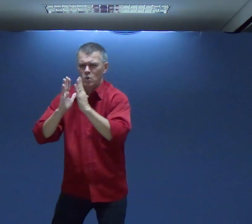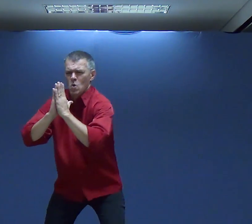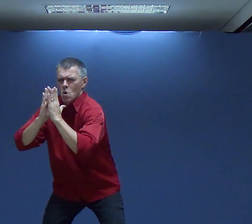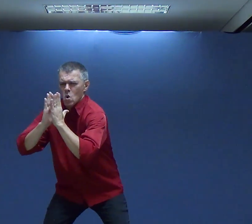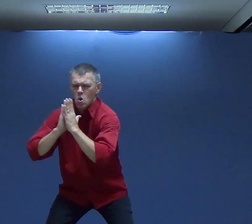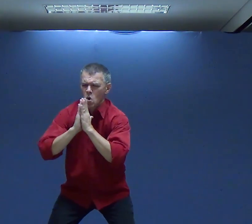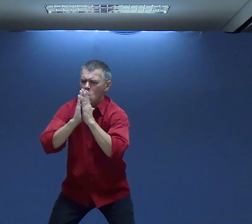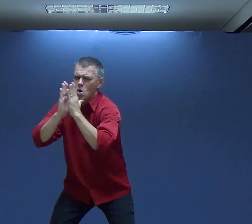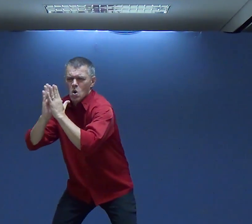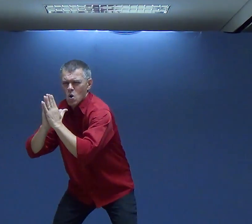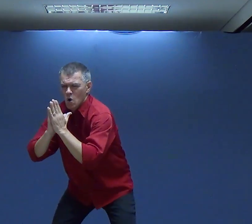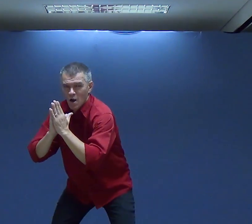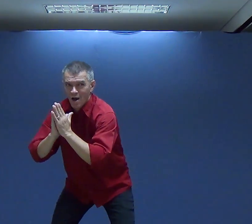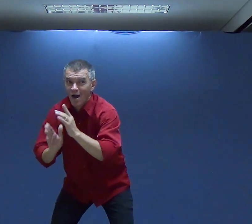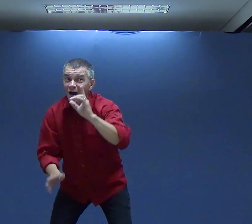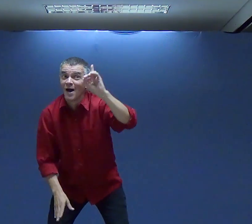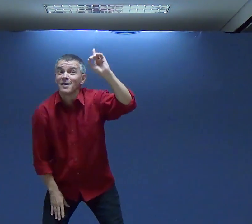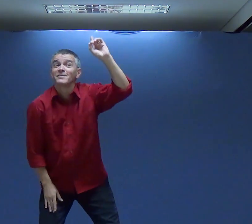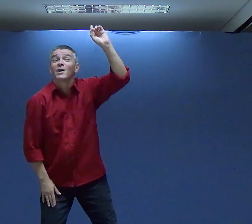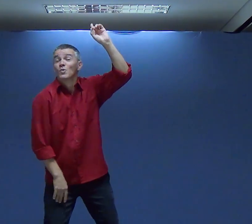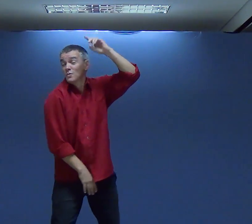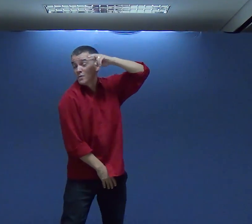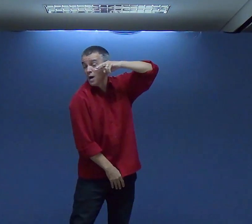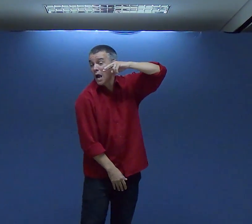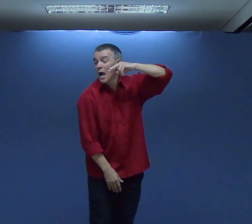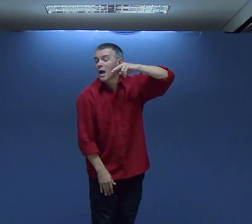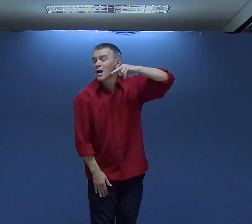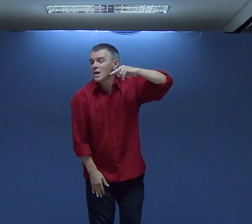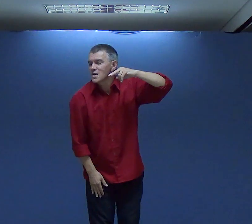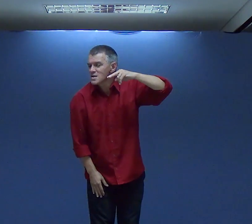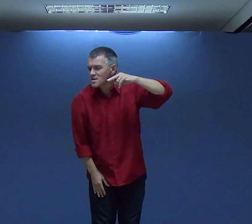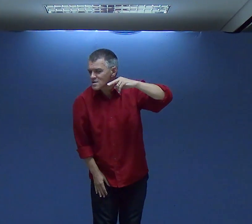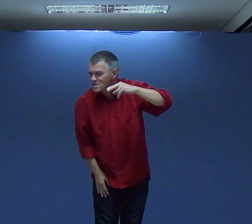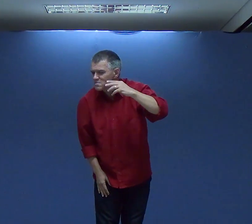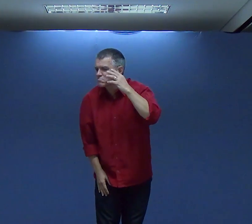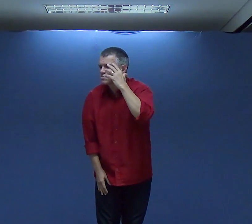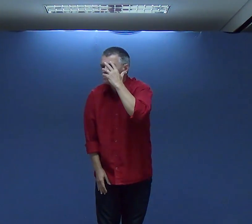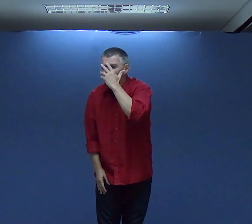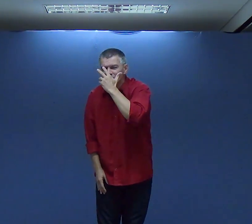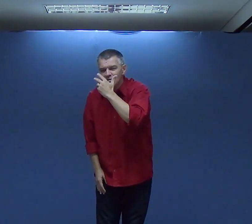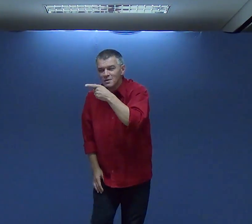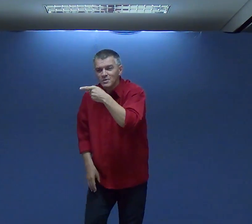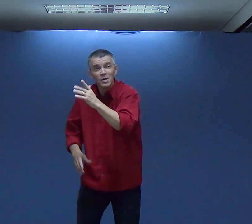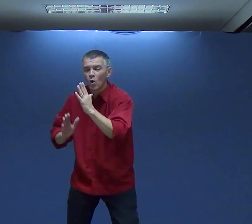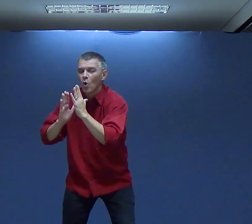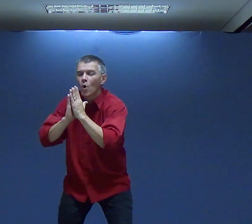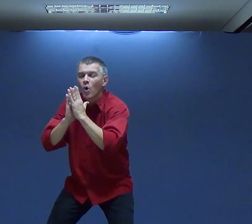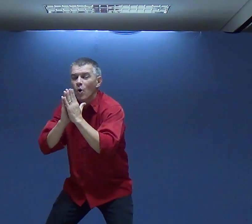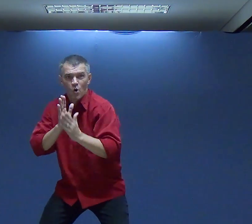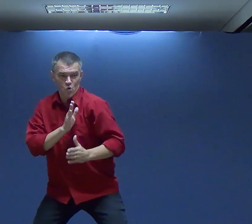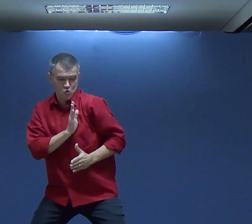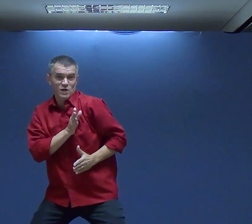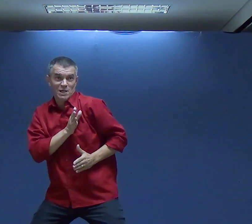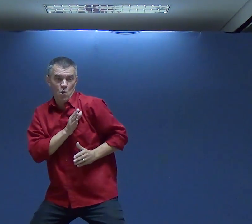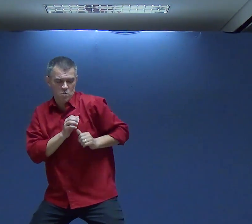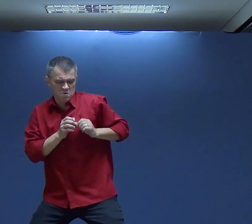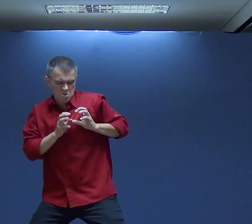Que estranho O sentimento Que eu tive Aqui Por que Porque Deus Está